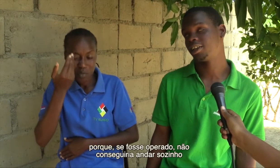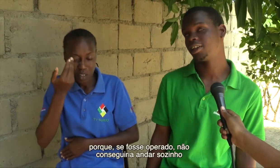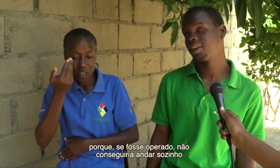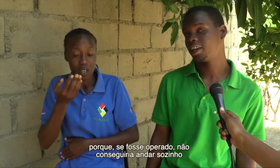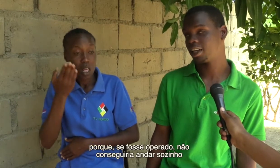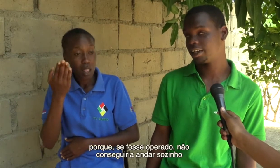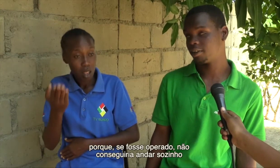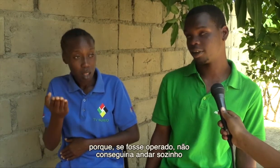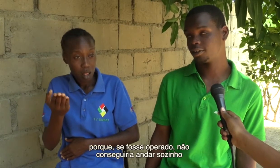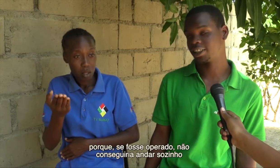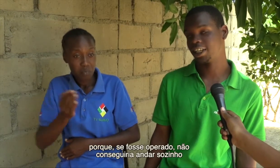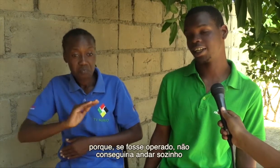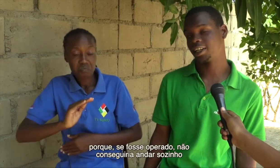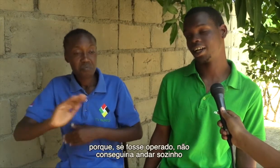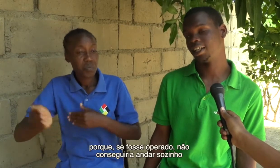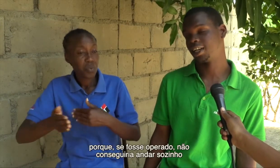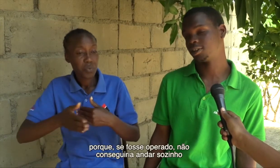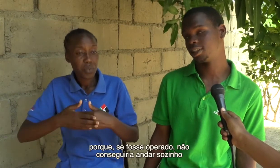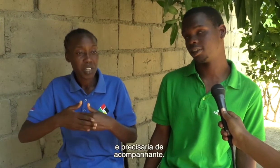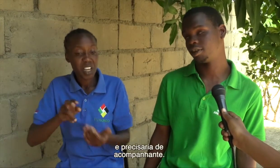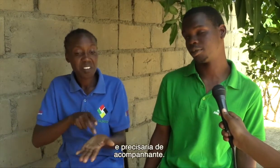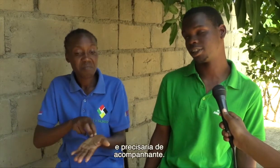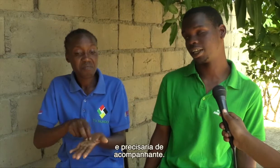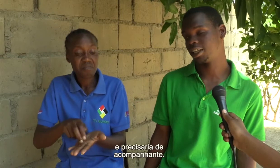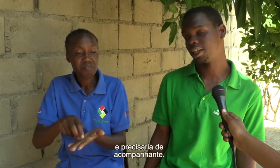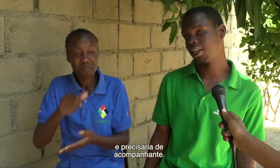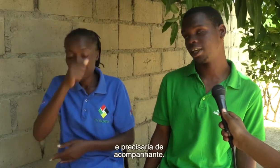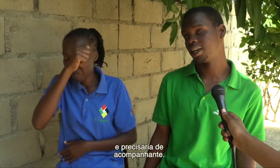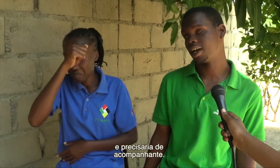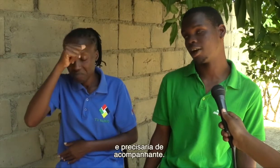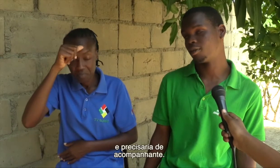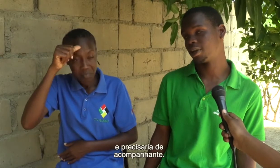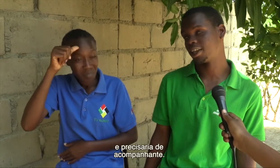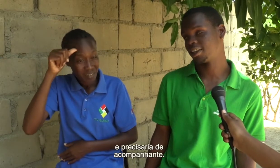ele nem vai conseguir andar sozinho. Vai precisar de acompanhante.